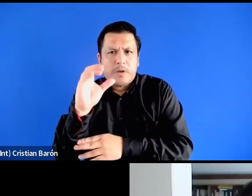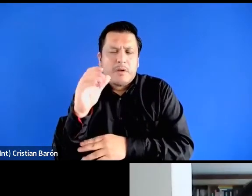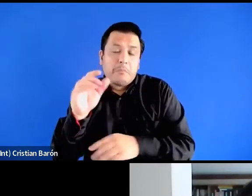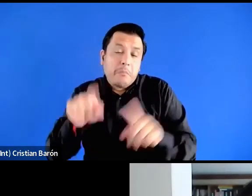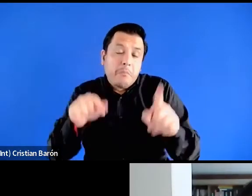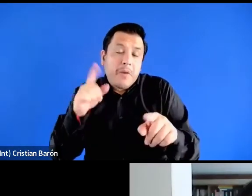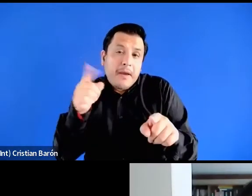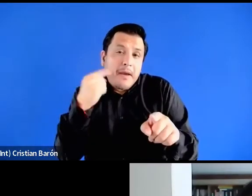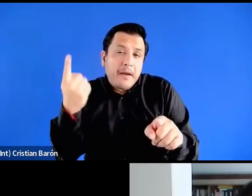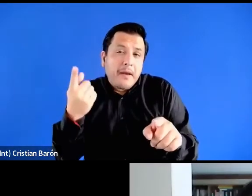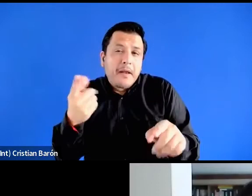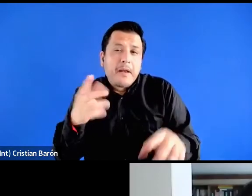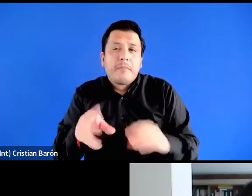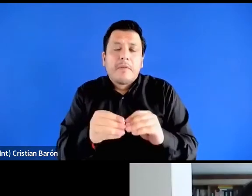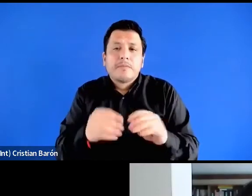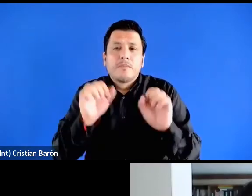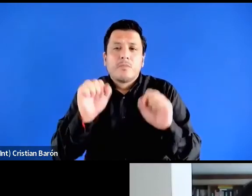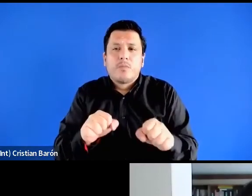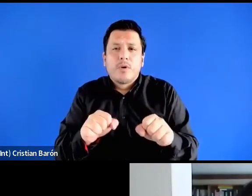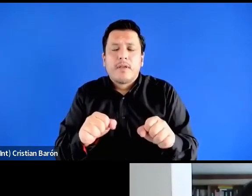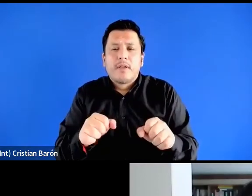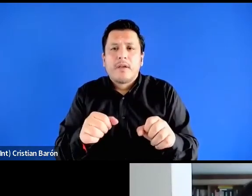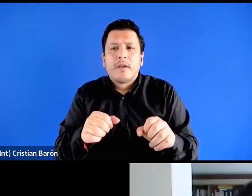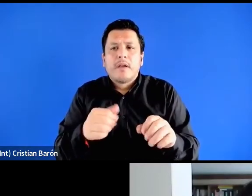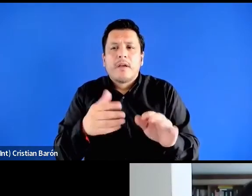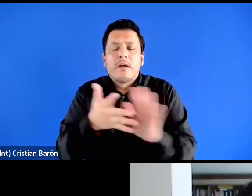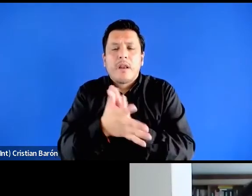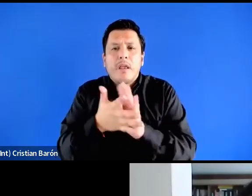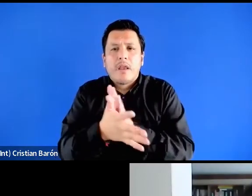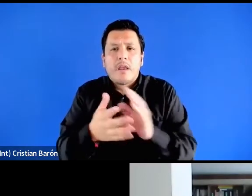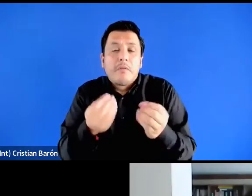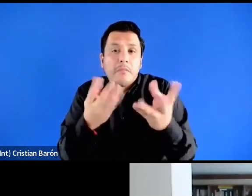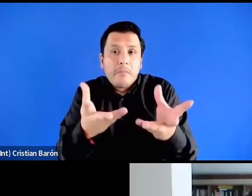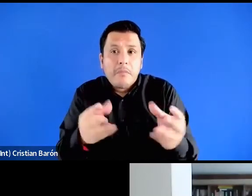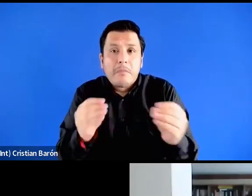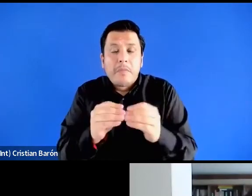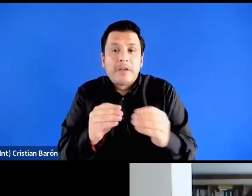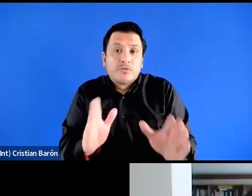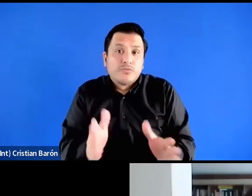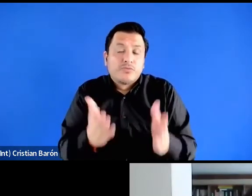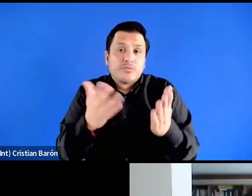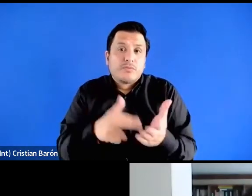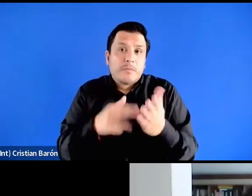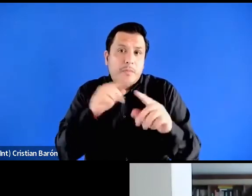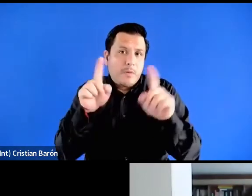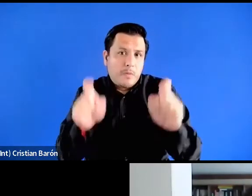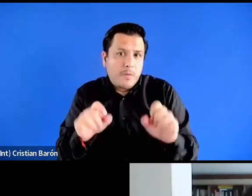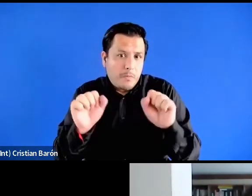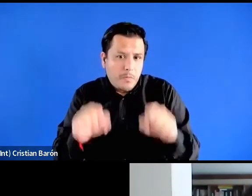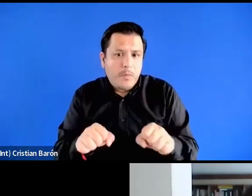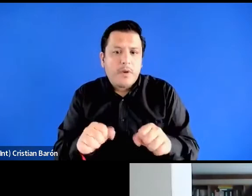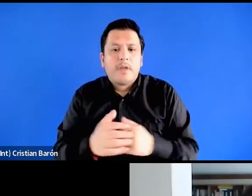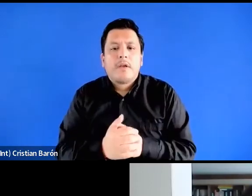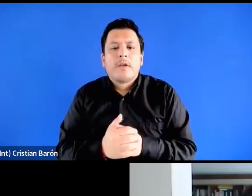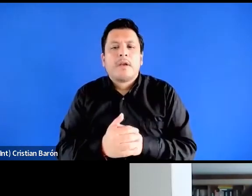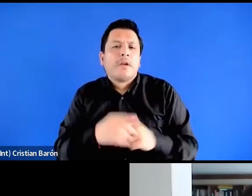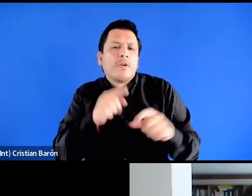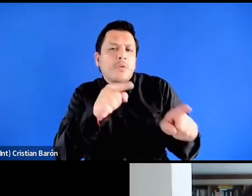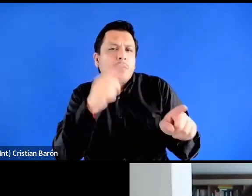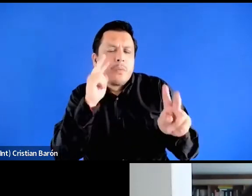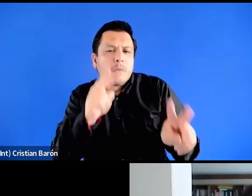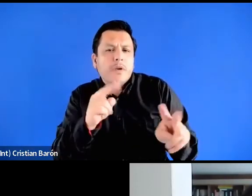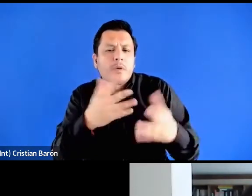si podías en la en lo que puedas no actualizar esa pregunta o sea tú cómo ves los